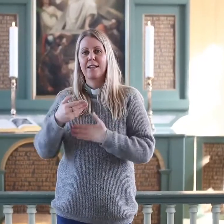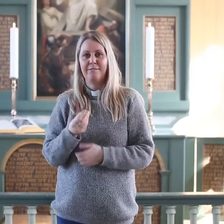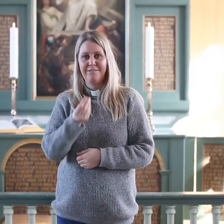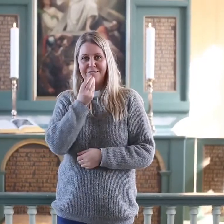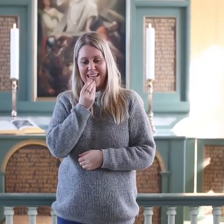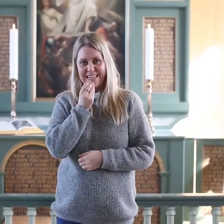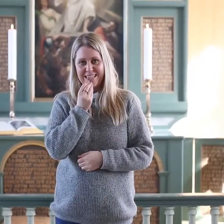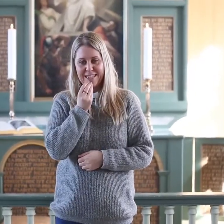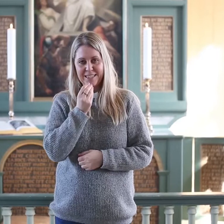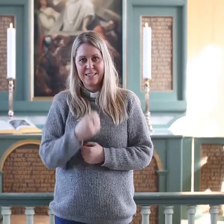og nattverd.